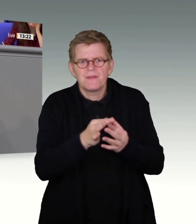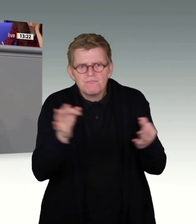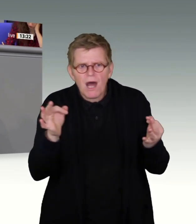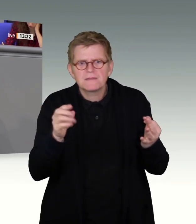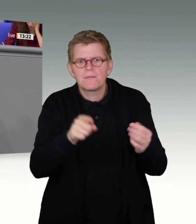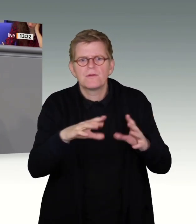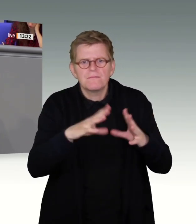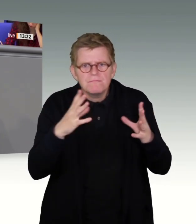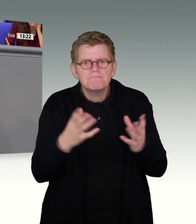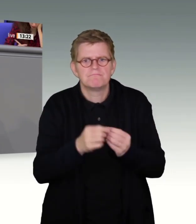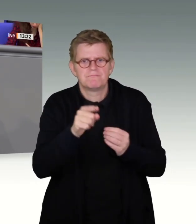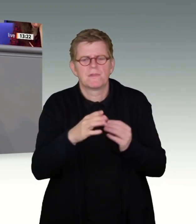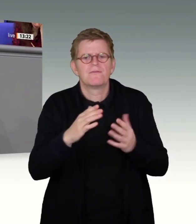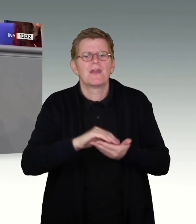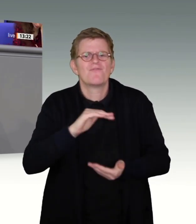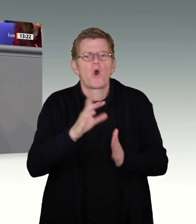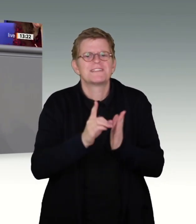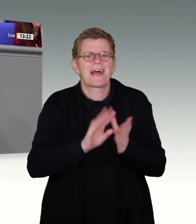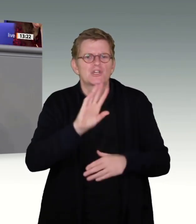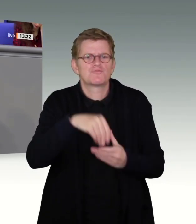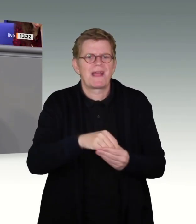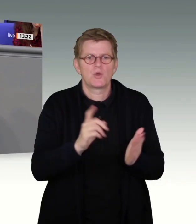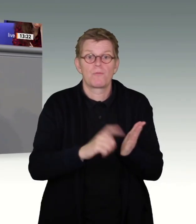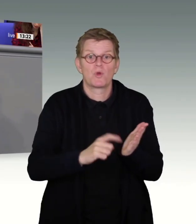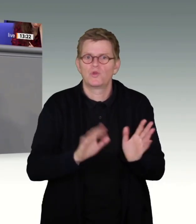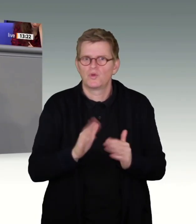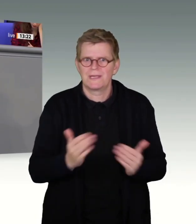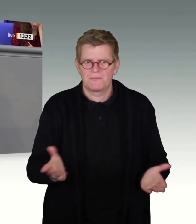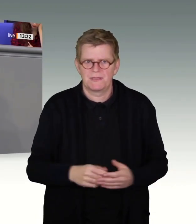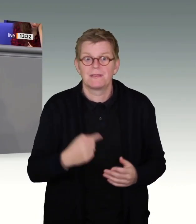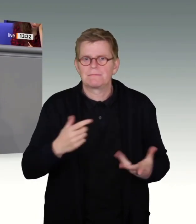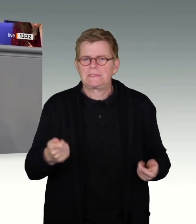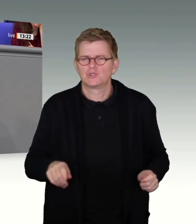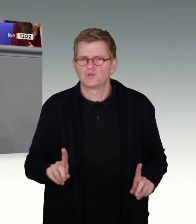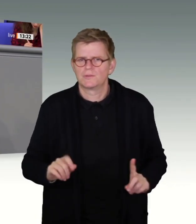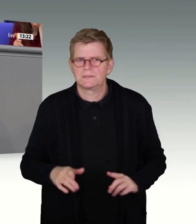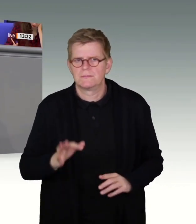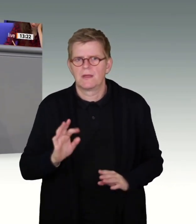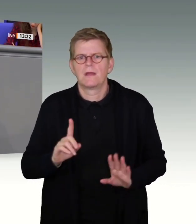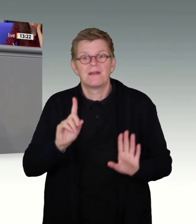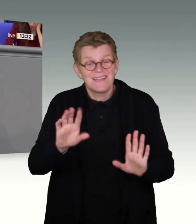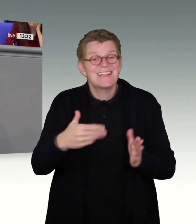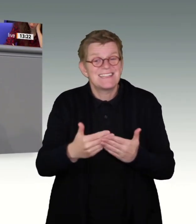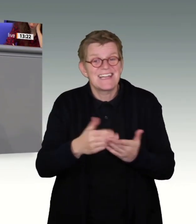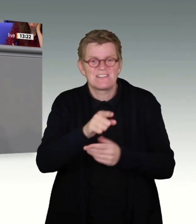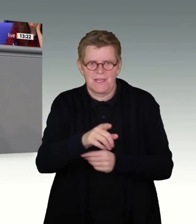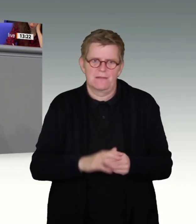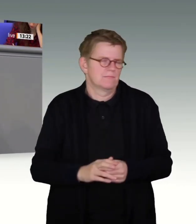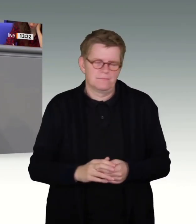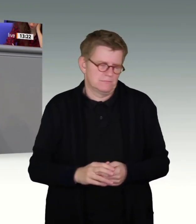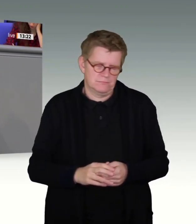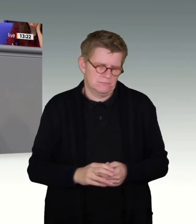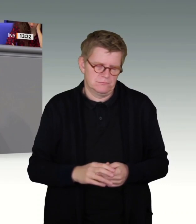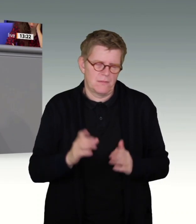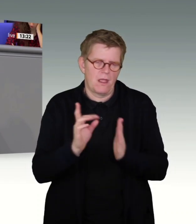unterschiedslosen Vorratsdatenspeicherung nicht rechtfertigen könnte. Ich komme zum Schluss, Frau Präsidentin. Aus genau diesen Gründen lehnen wir eine